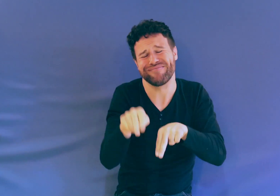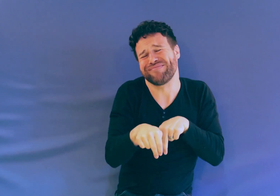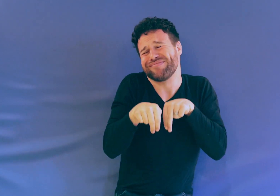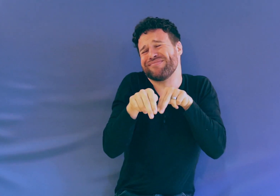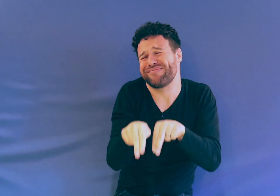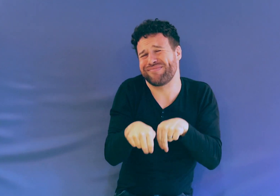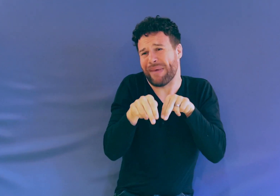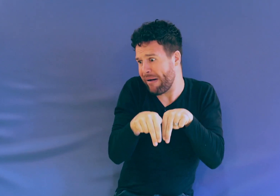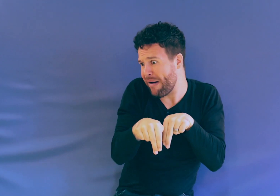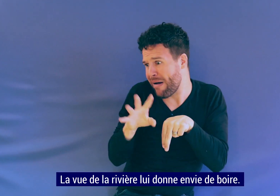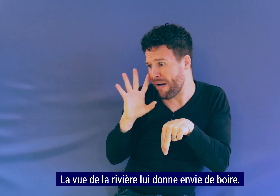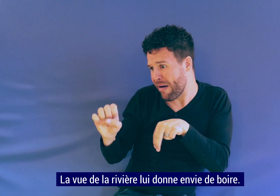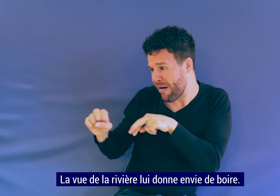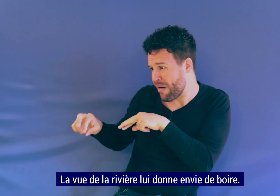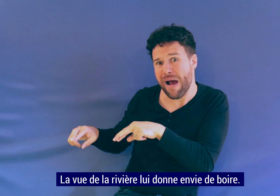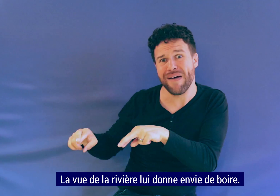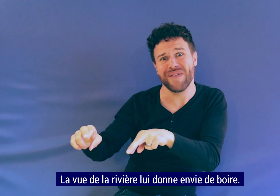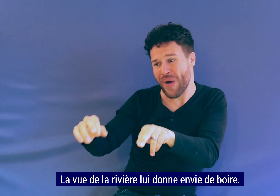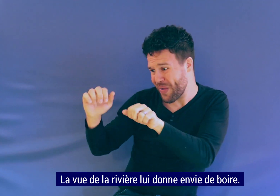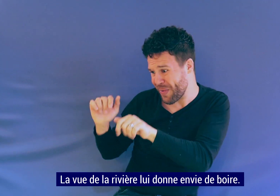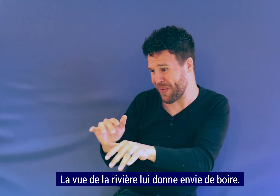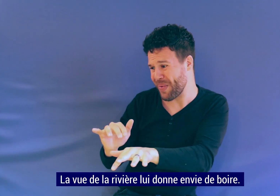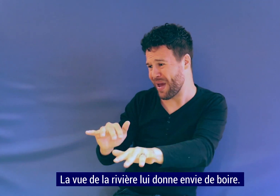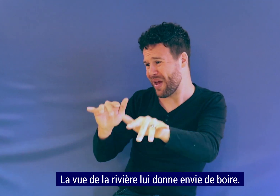La vue de la rivière lui donne envie de boire.